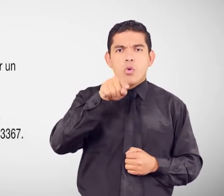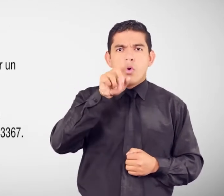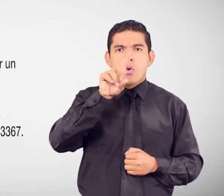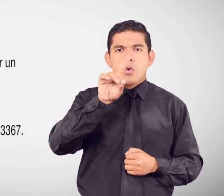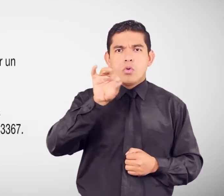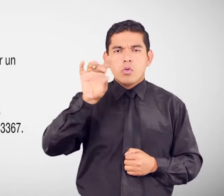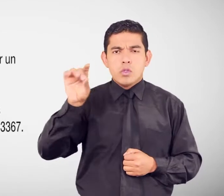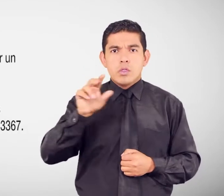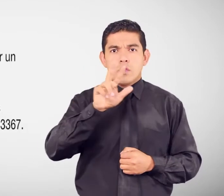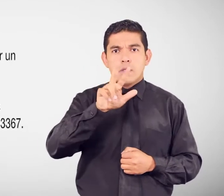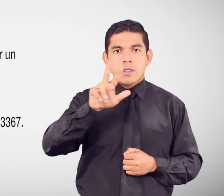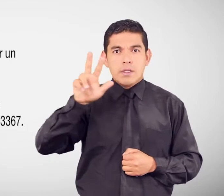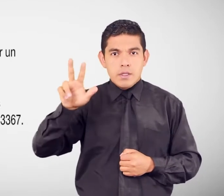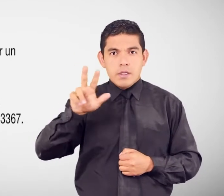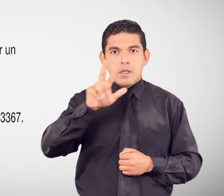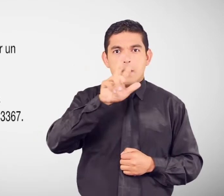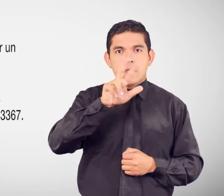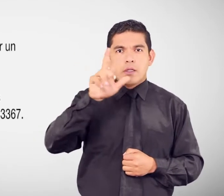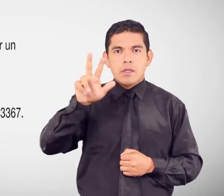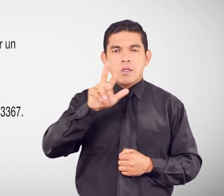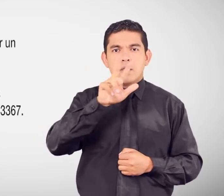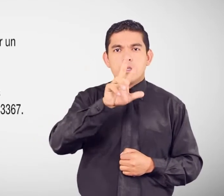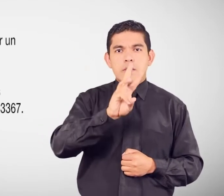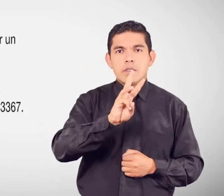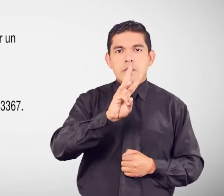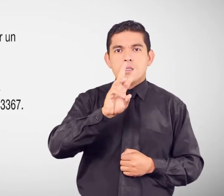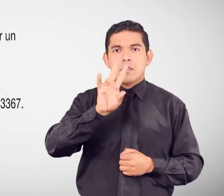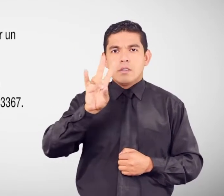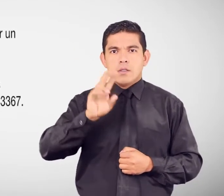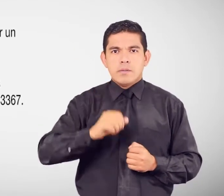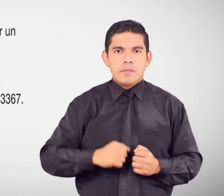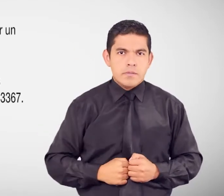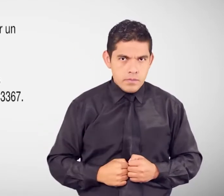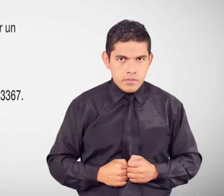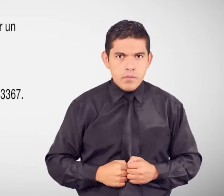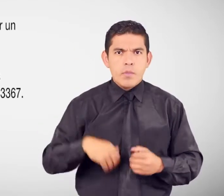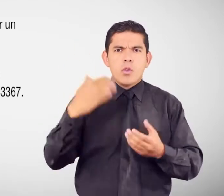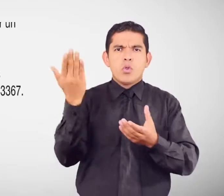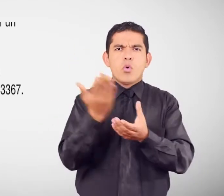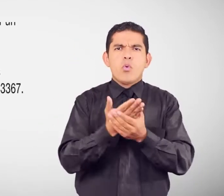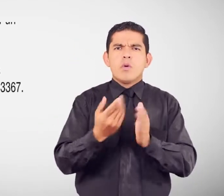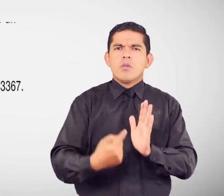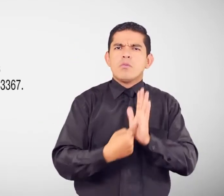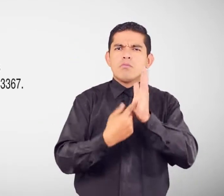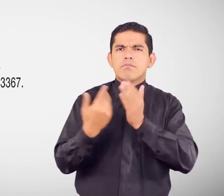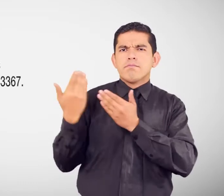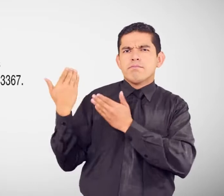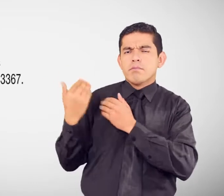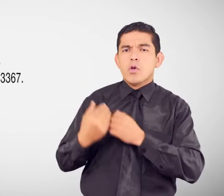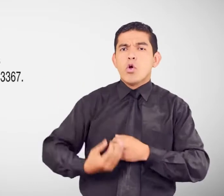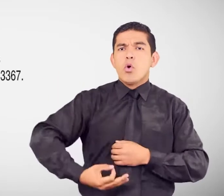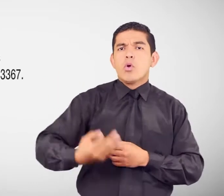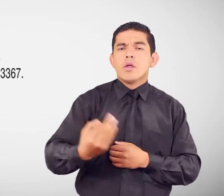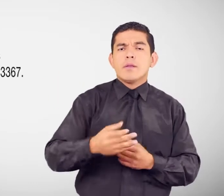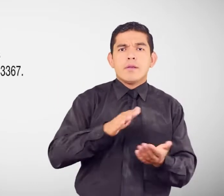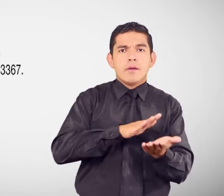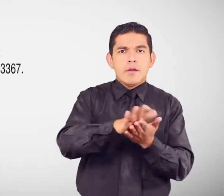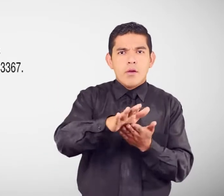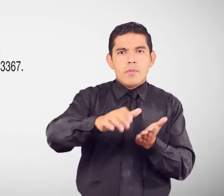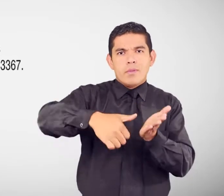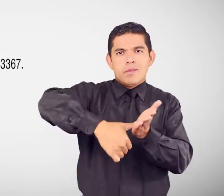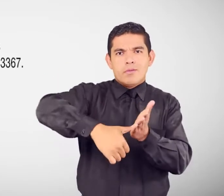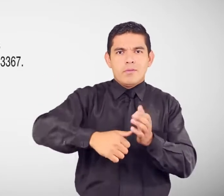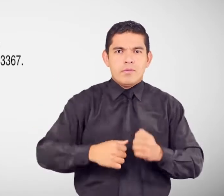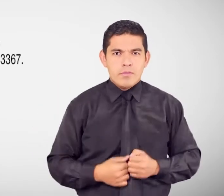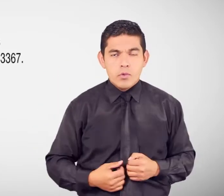-3367 Documentos que se deben presentar Original y copia a color de la